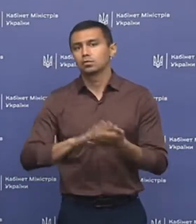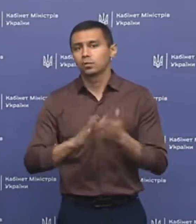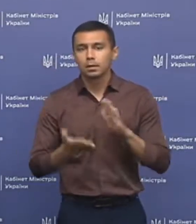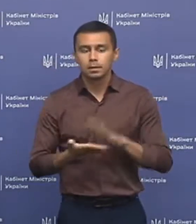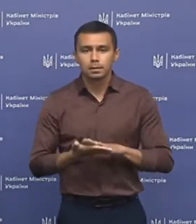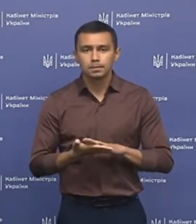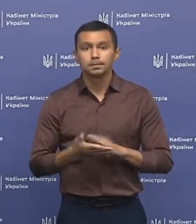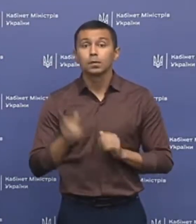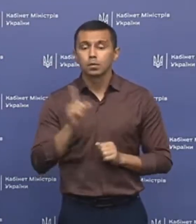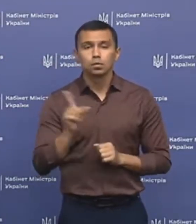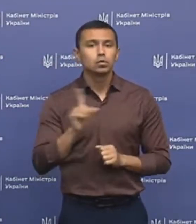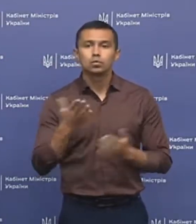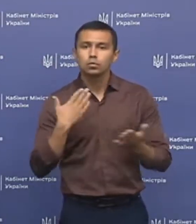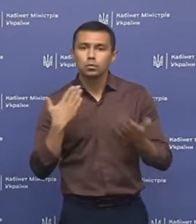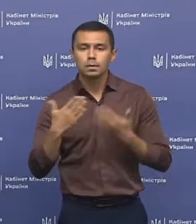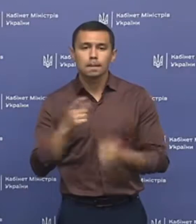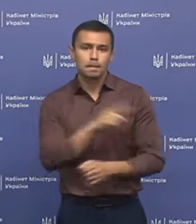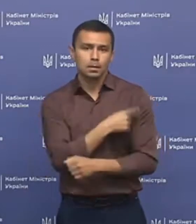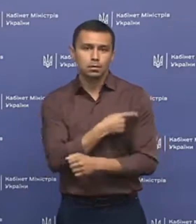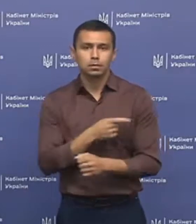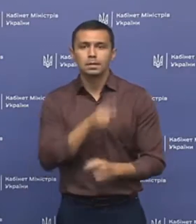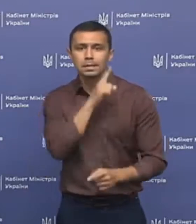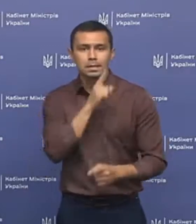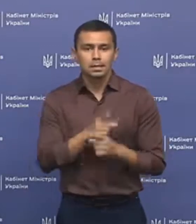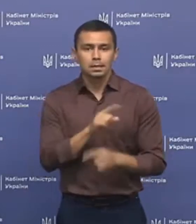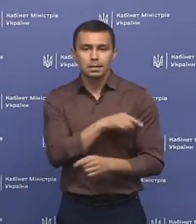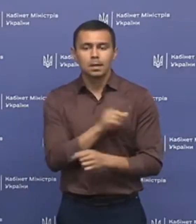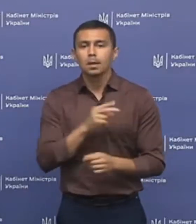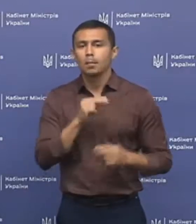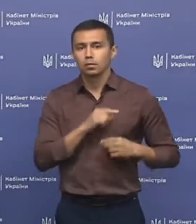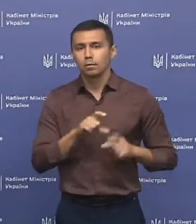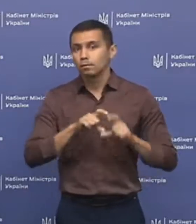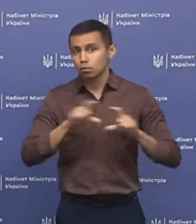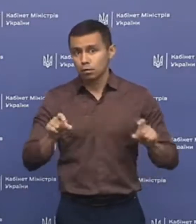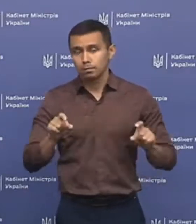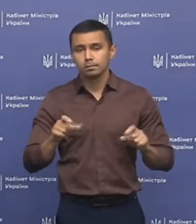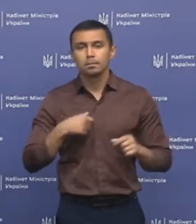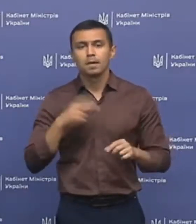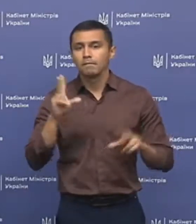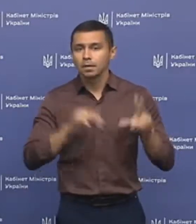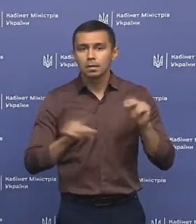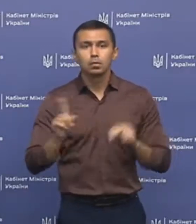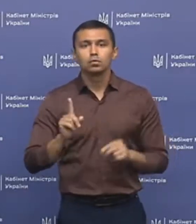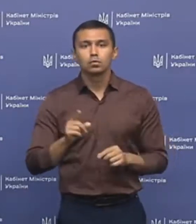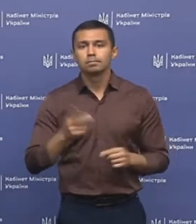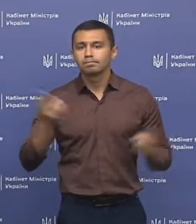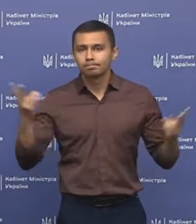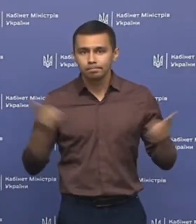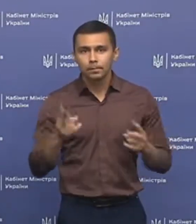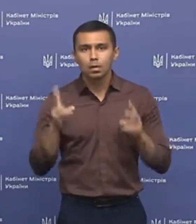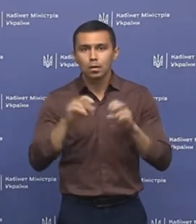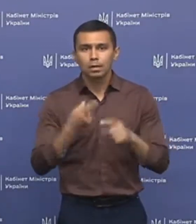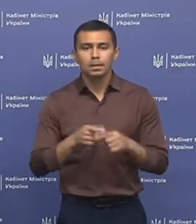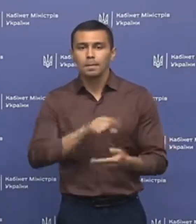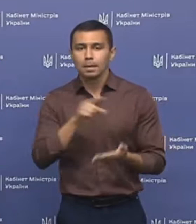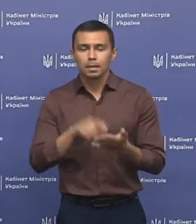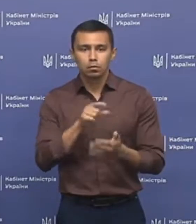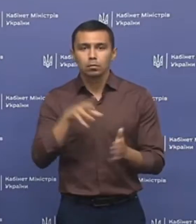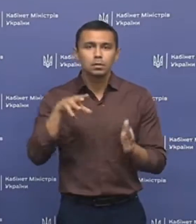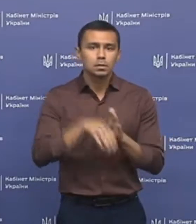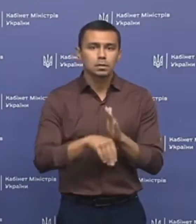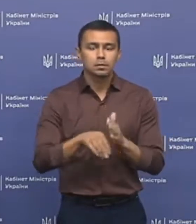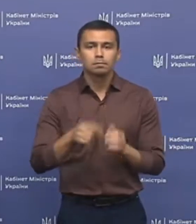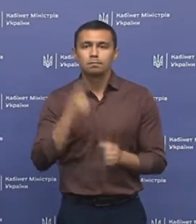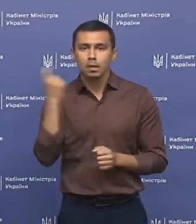ситуації. Отже, те, що стосується медичної сестри, яка працює в школі, ми вважаємо, що варто розглянути це питання, в тому